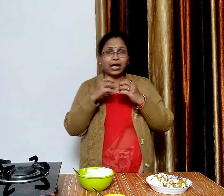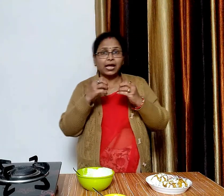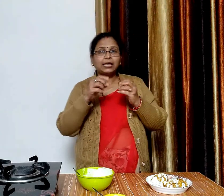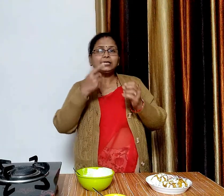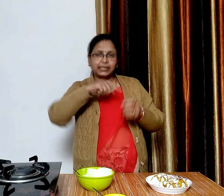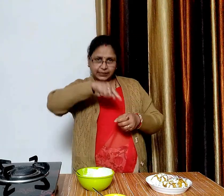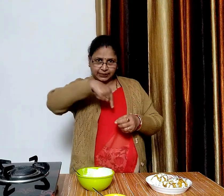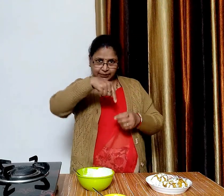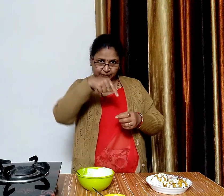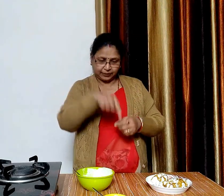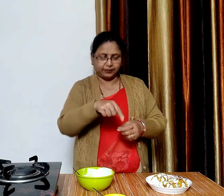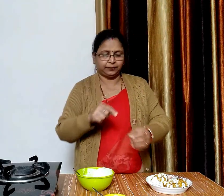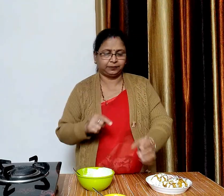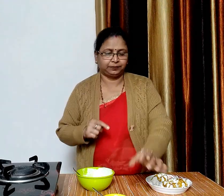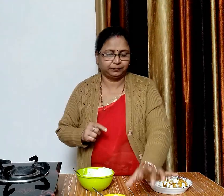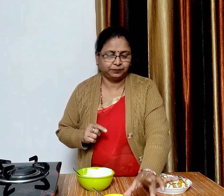अब हम उपर से हरी चटनी डालेंगे